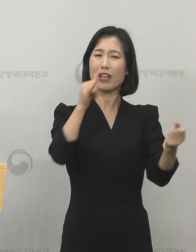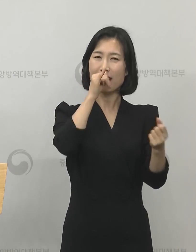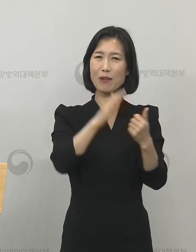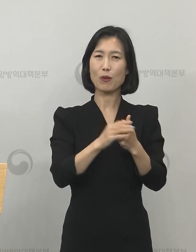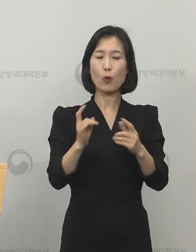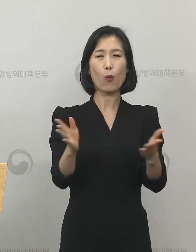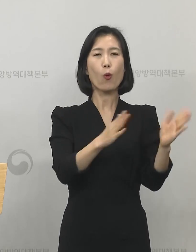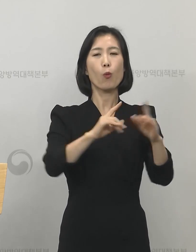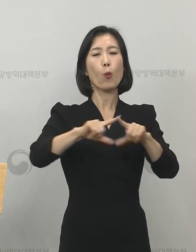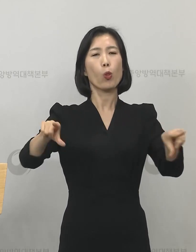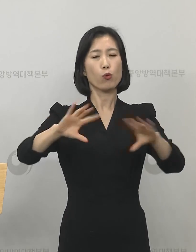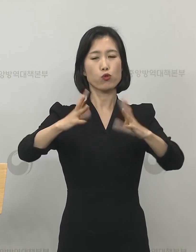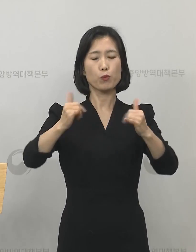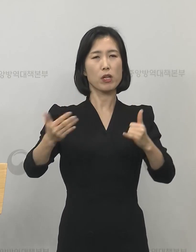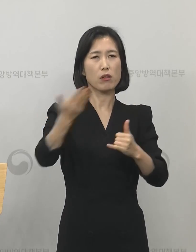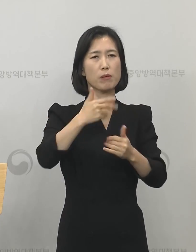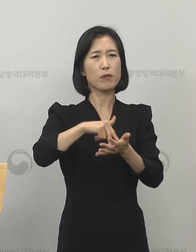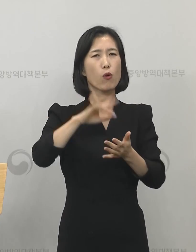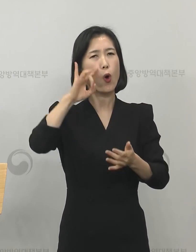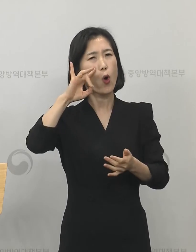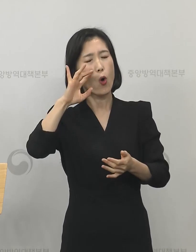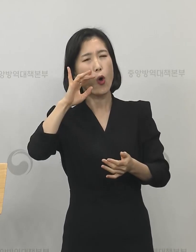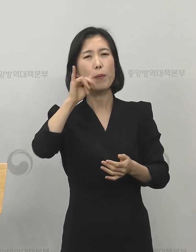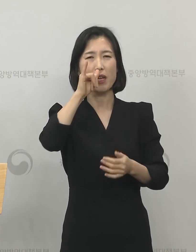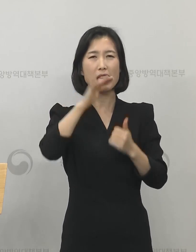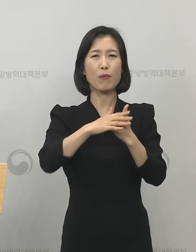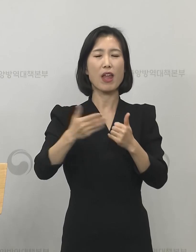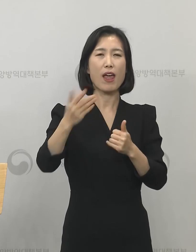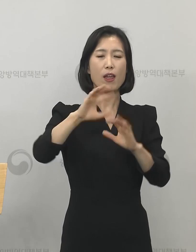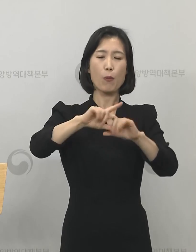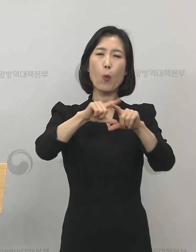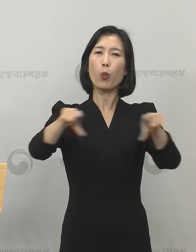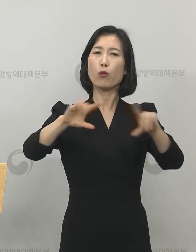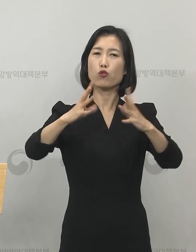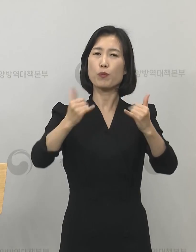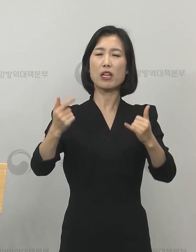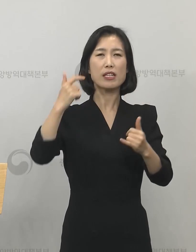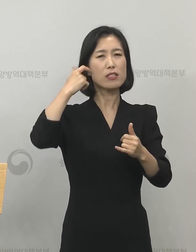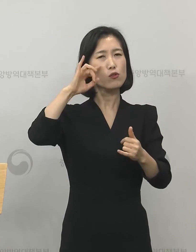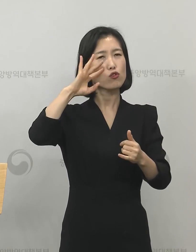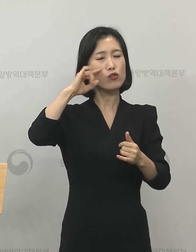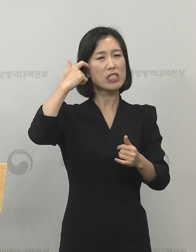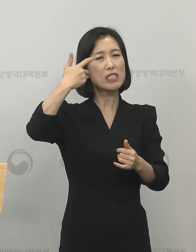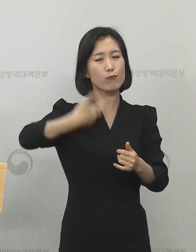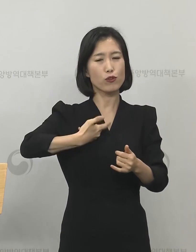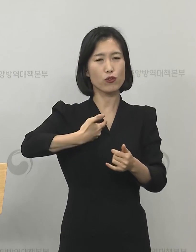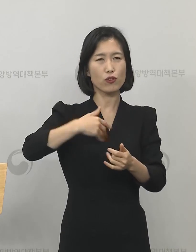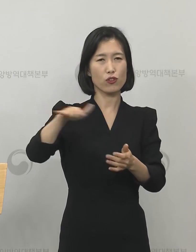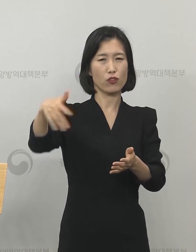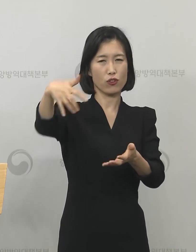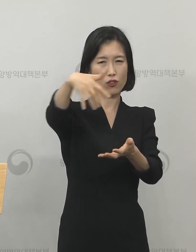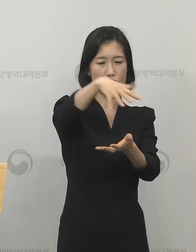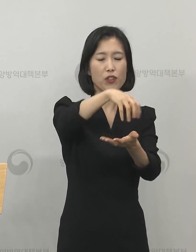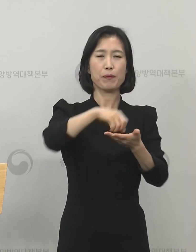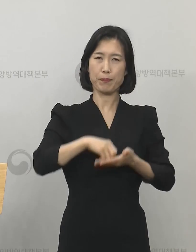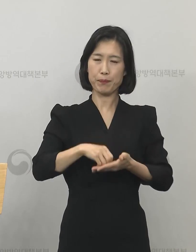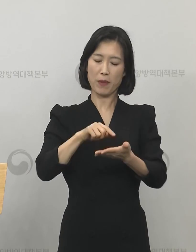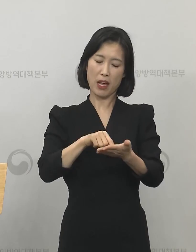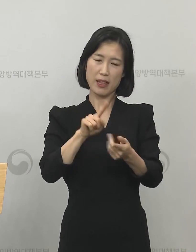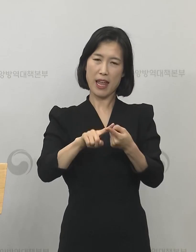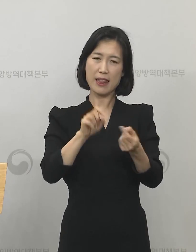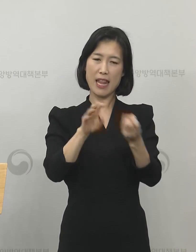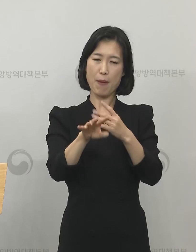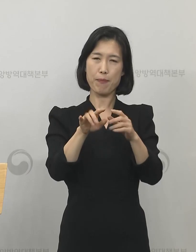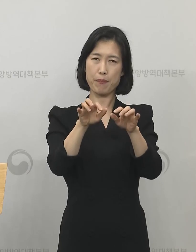때문에 1차 국민들의 질문을 받았고 또 4월 26일까지는 또 국민들께서도 의견을 개진하는